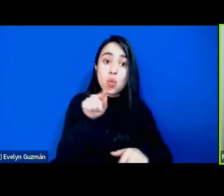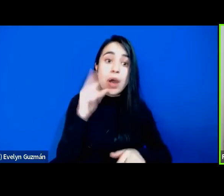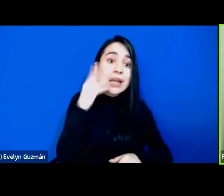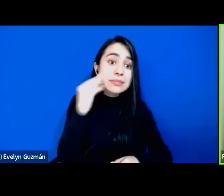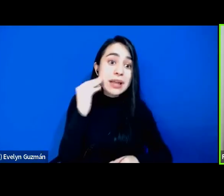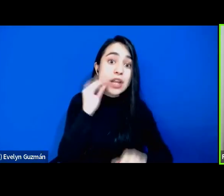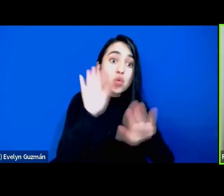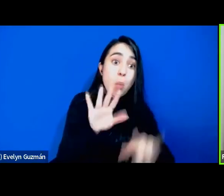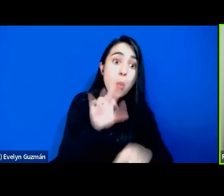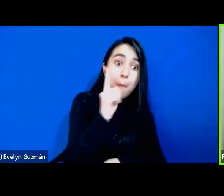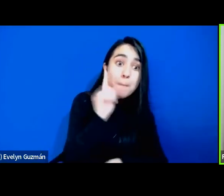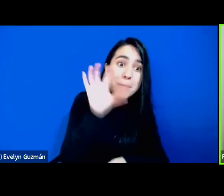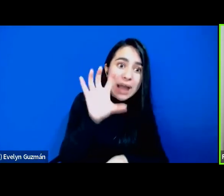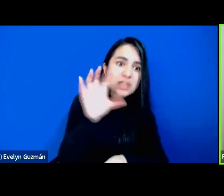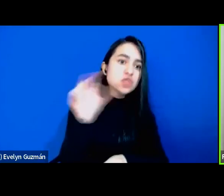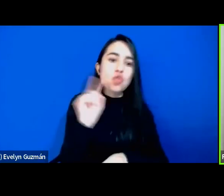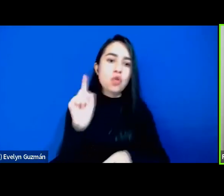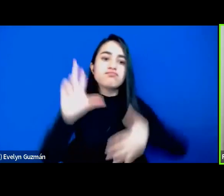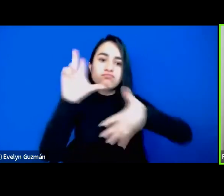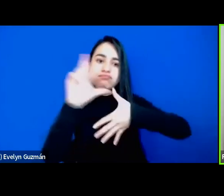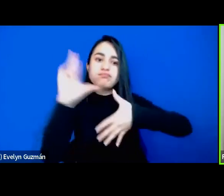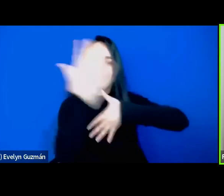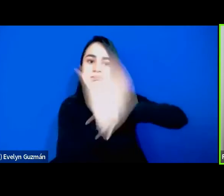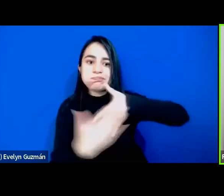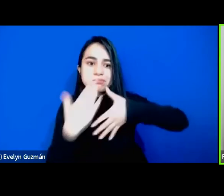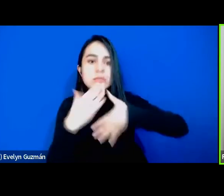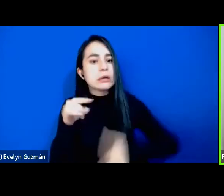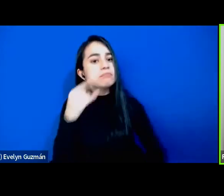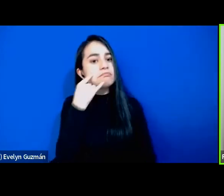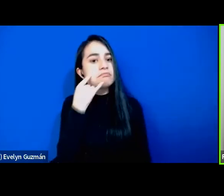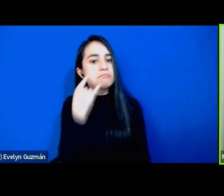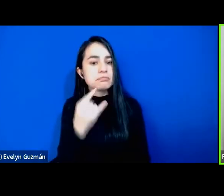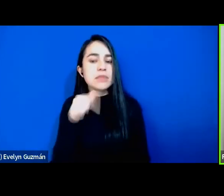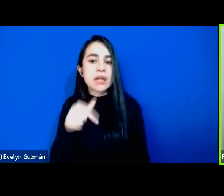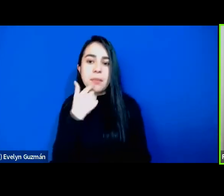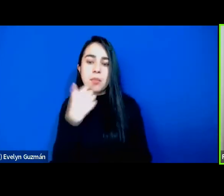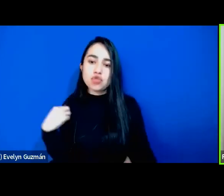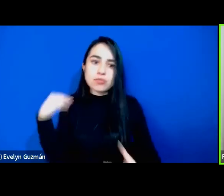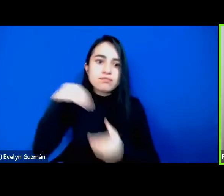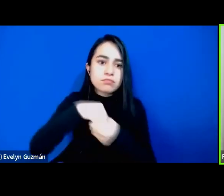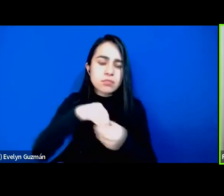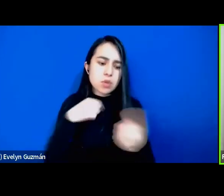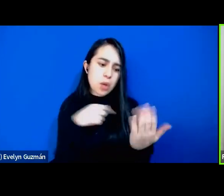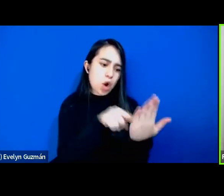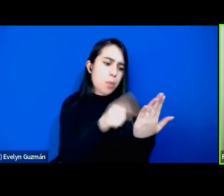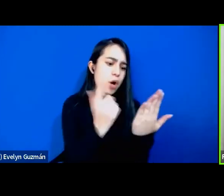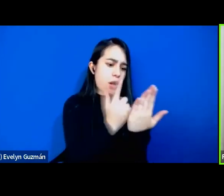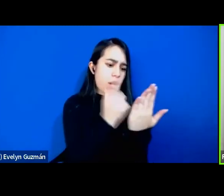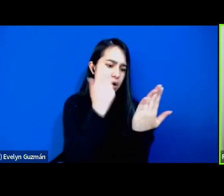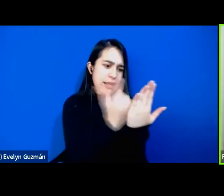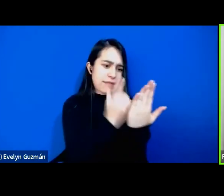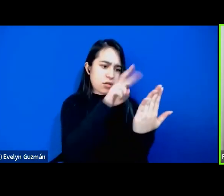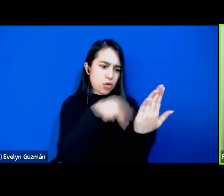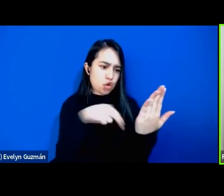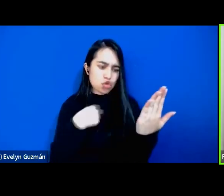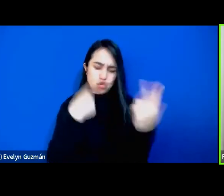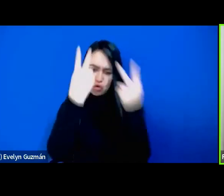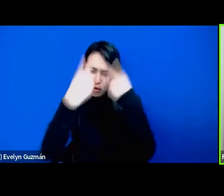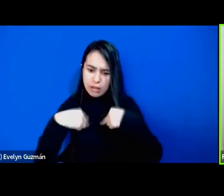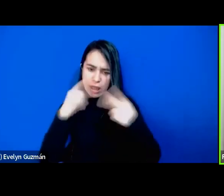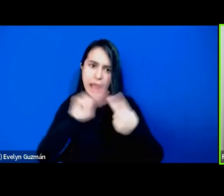y es muy interesante como me implico, como me veo, me vejo, en este lugar.